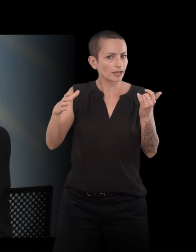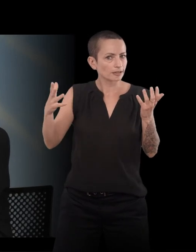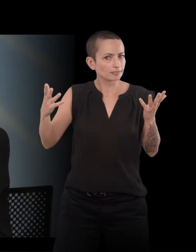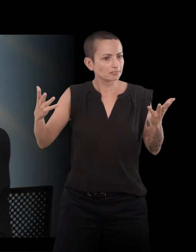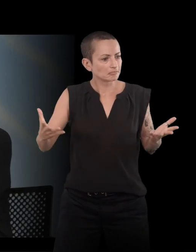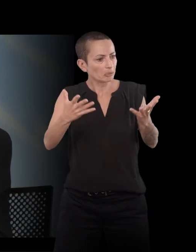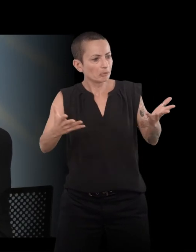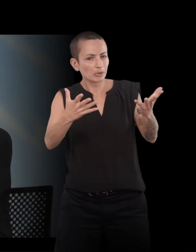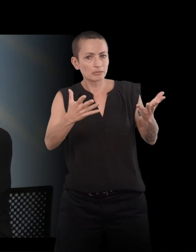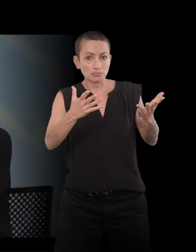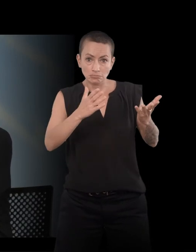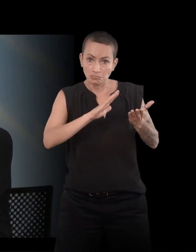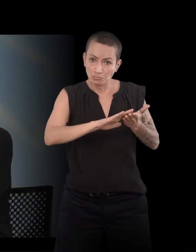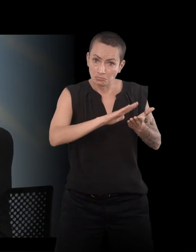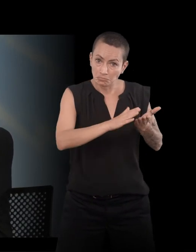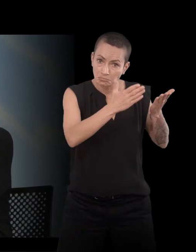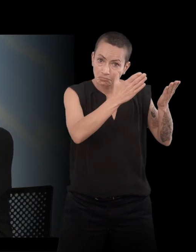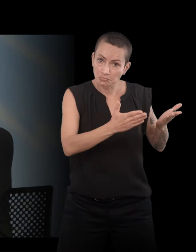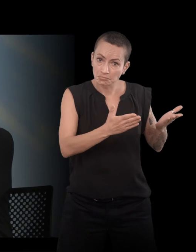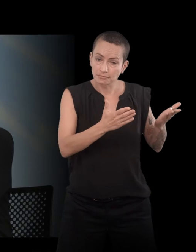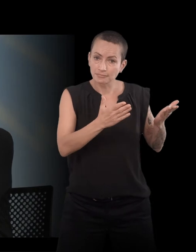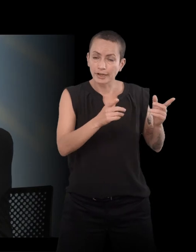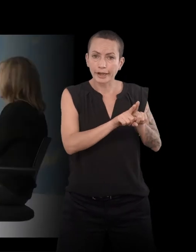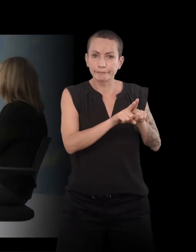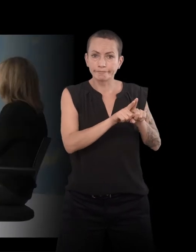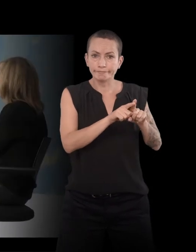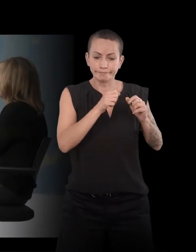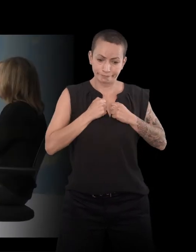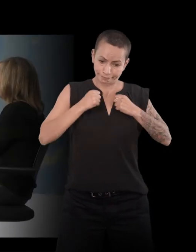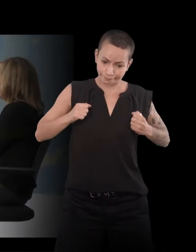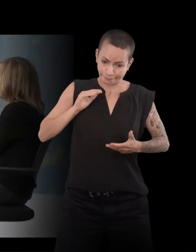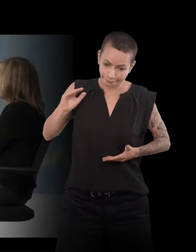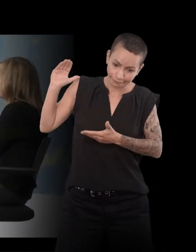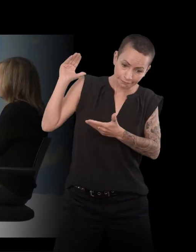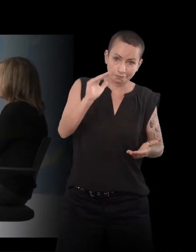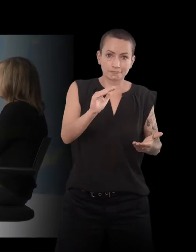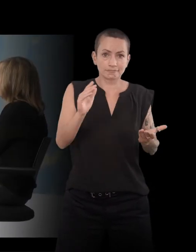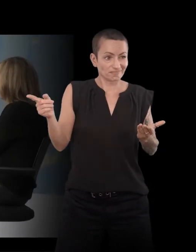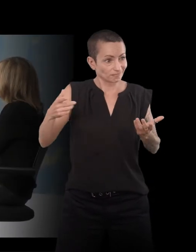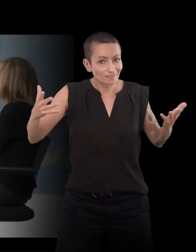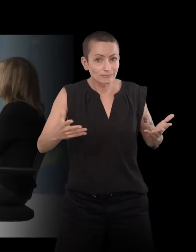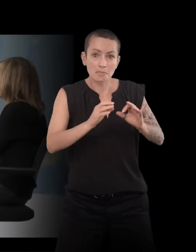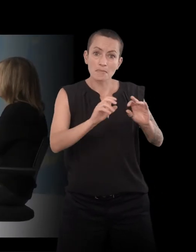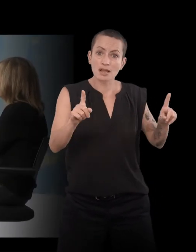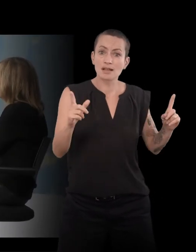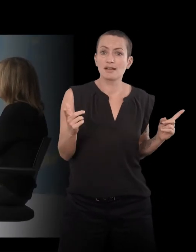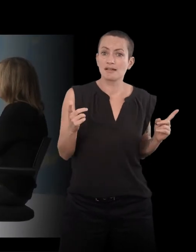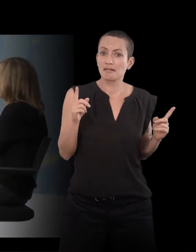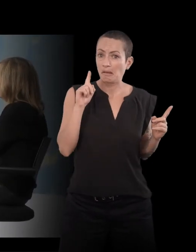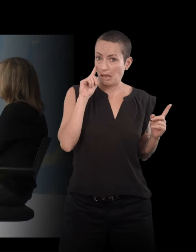à vous mettre à nu, comme vous dites, sans l'image, si Perrec ne vous avait pas incité à écrire, vous auriez écrit quand même ? Alors ça, comment savoir